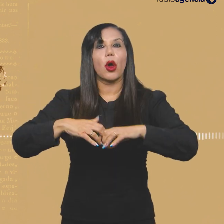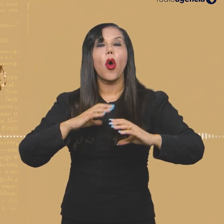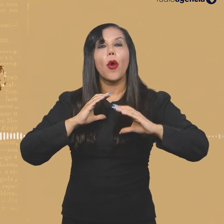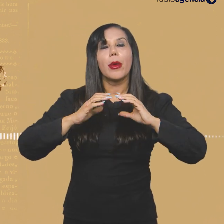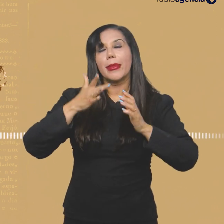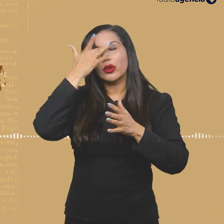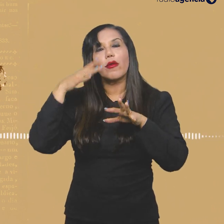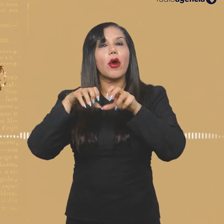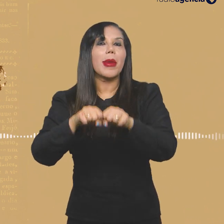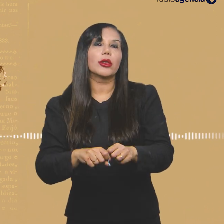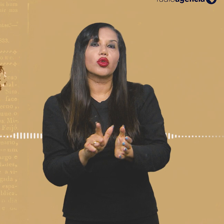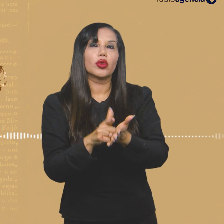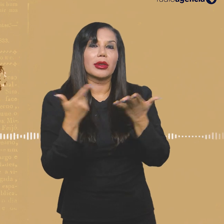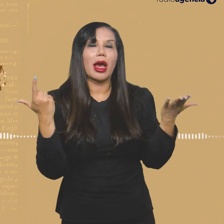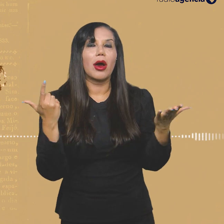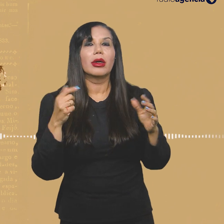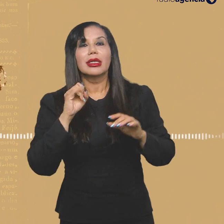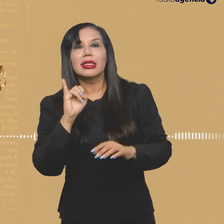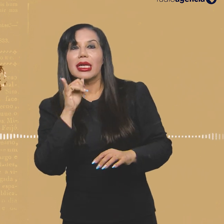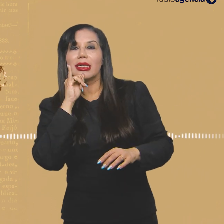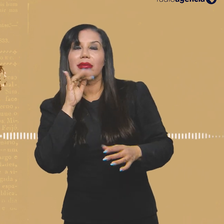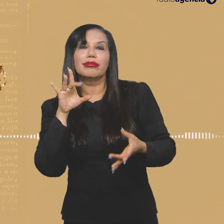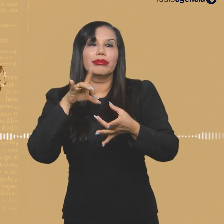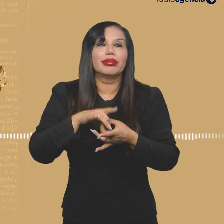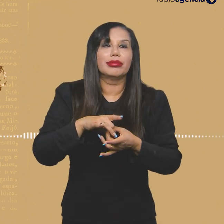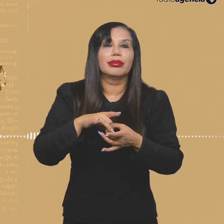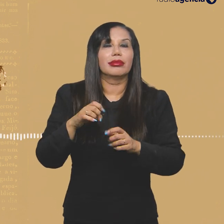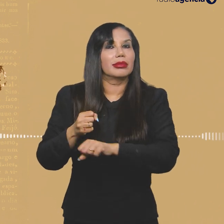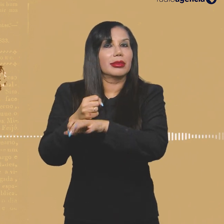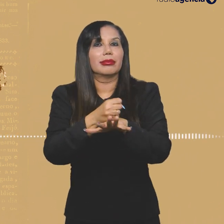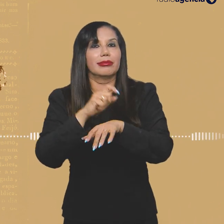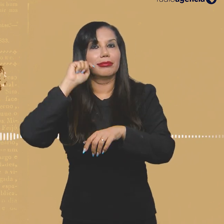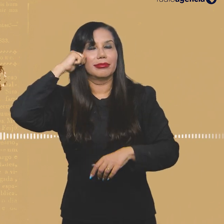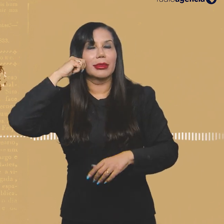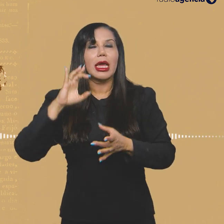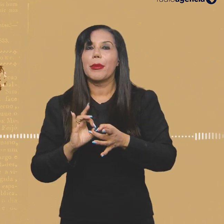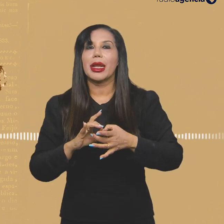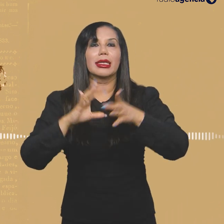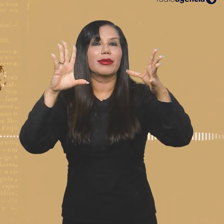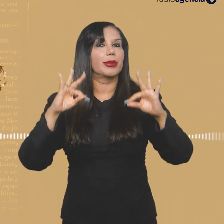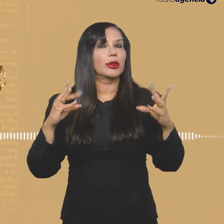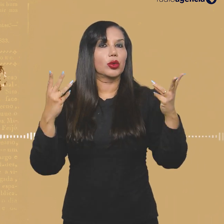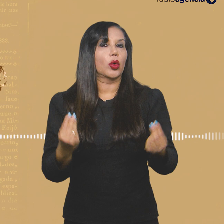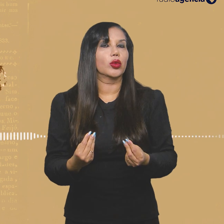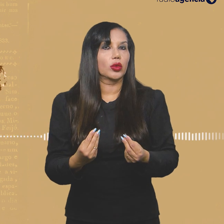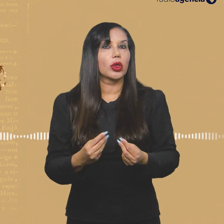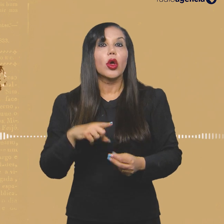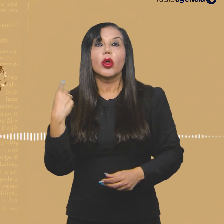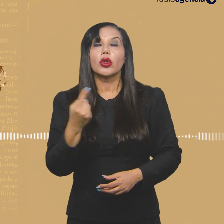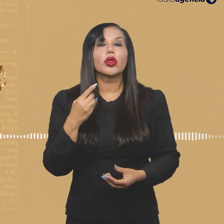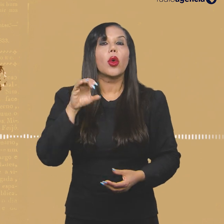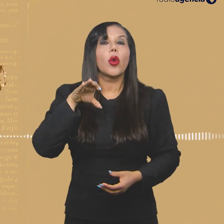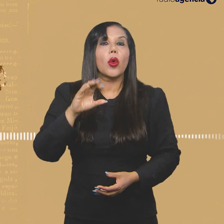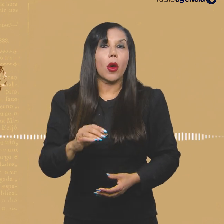para comunicadores em geral, independentemente de estarem ligados aos veículos da imprensa negra. A gente fez uma discussão exatamente sobre